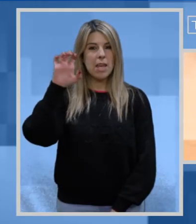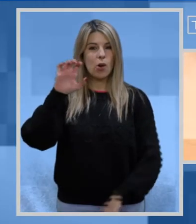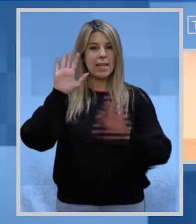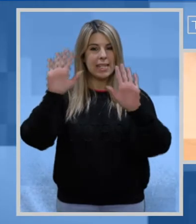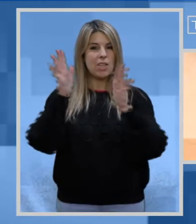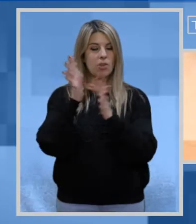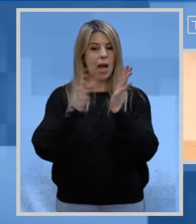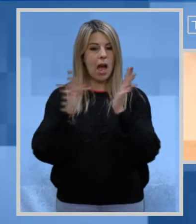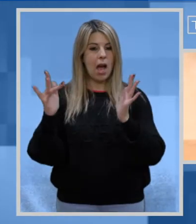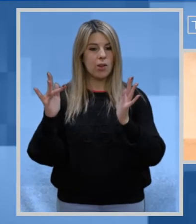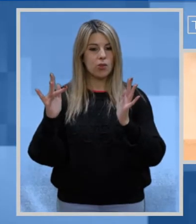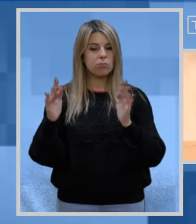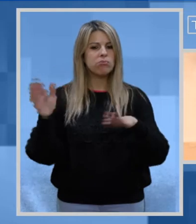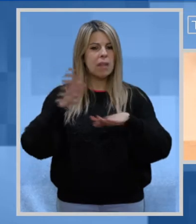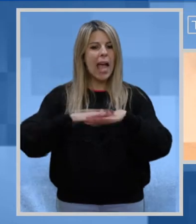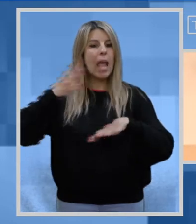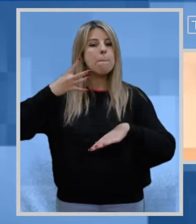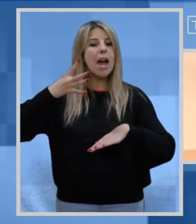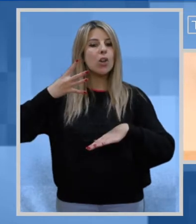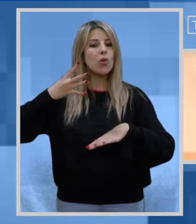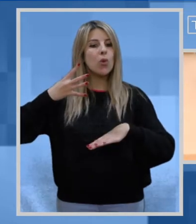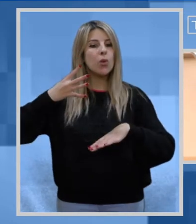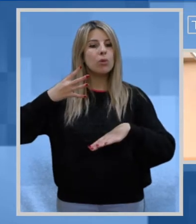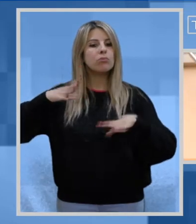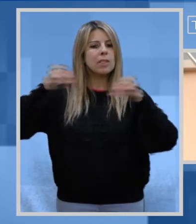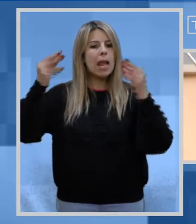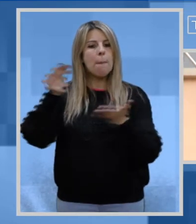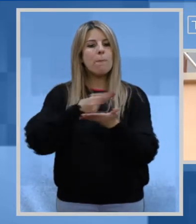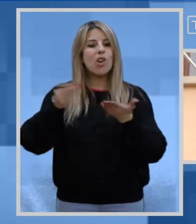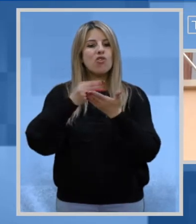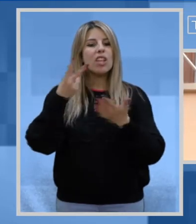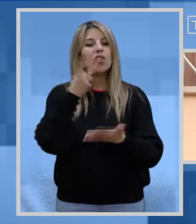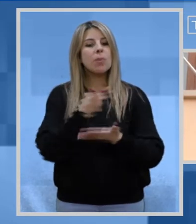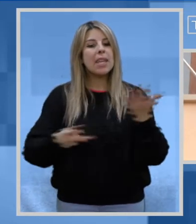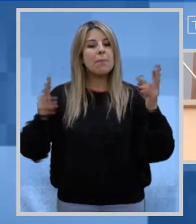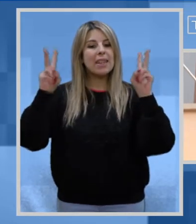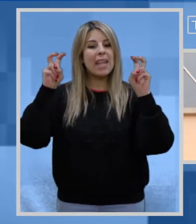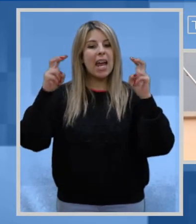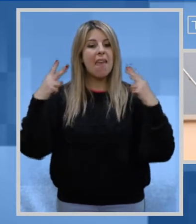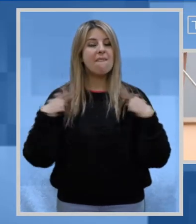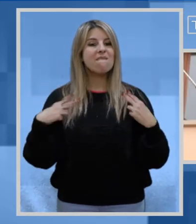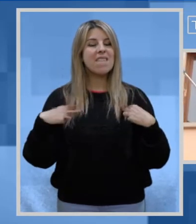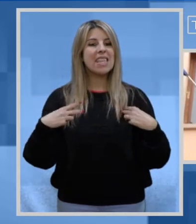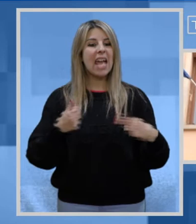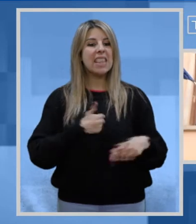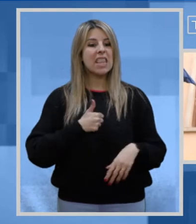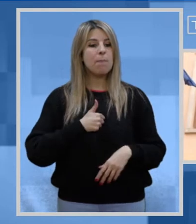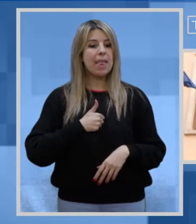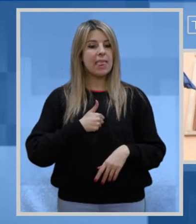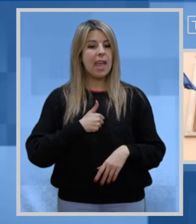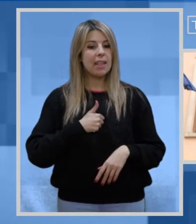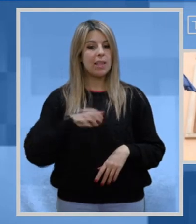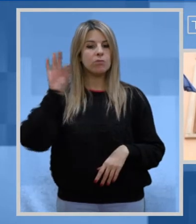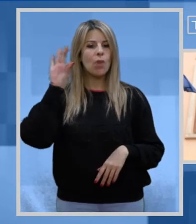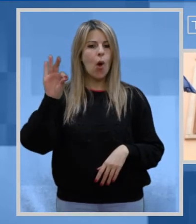Mercoledì 10 marzo Anche a Marrubio prenderà corpo il progetto sperimentale Vita Indipendente